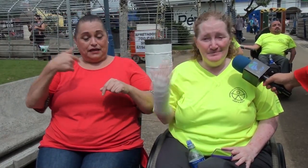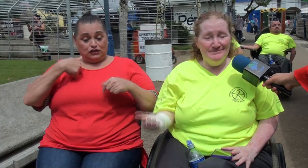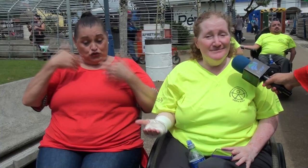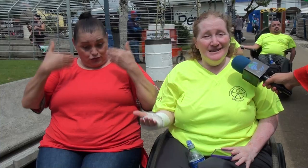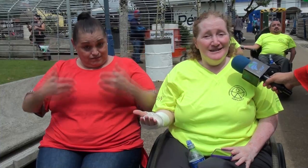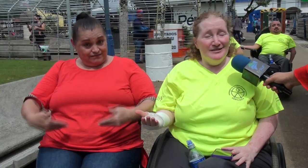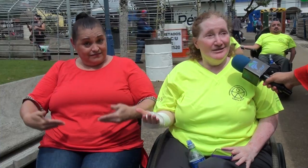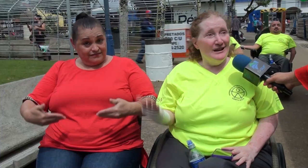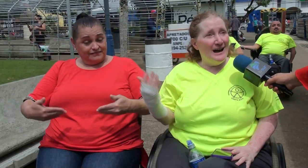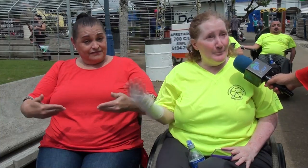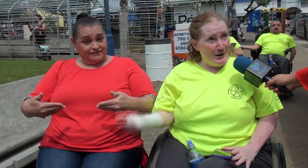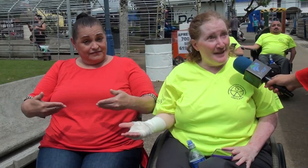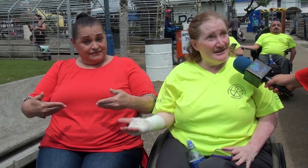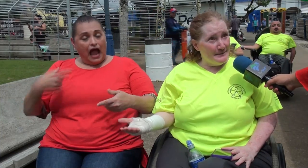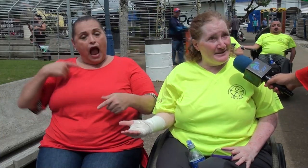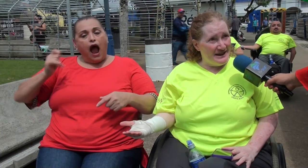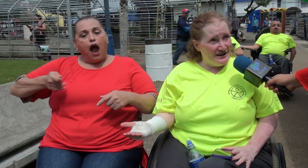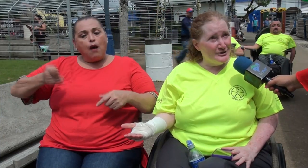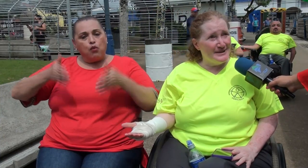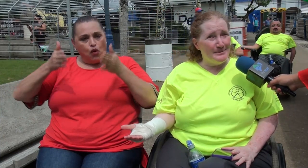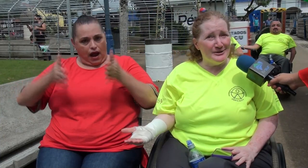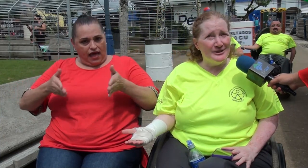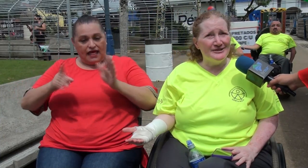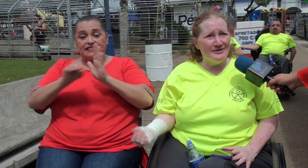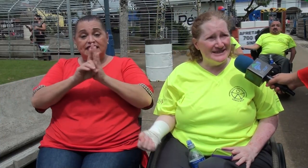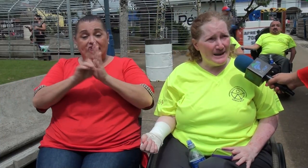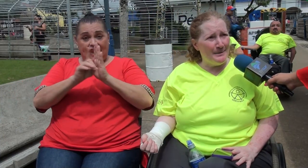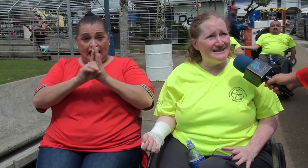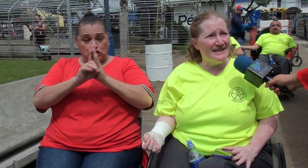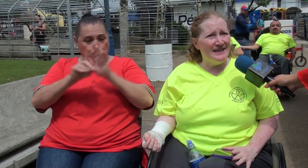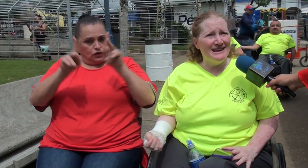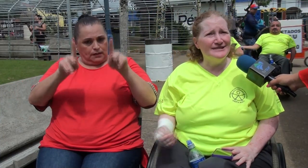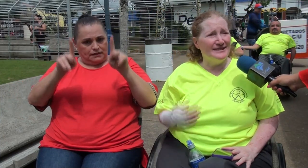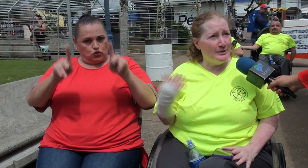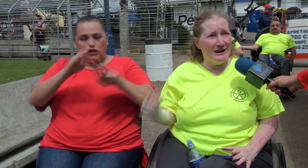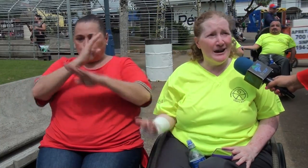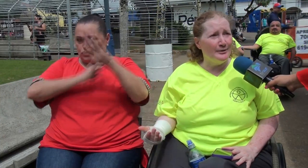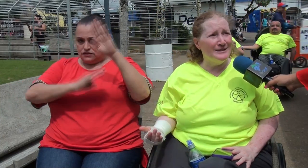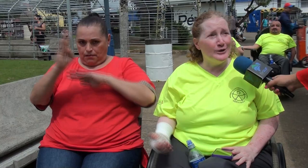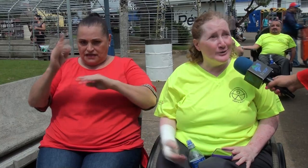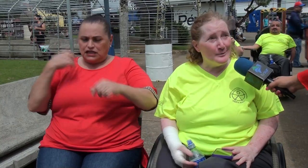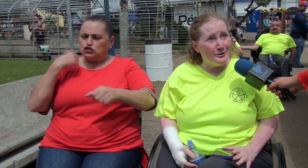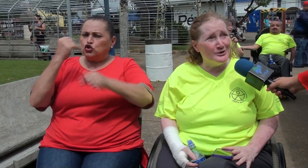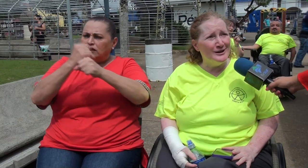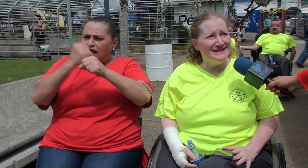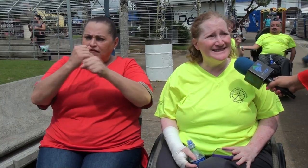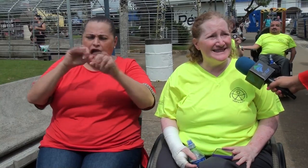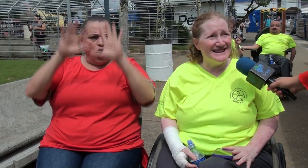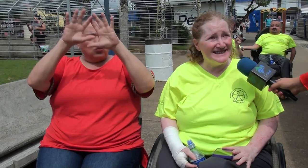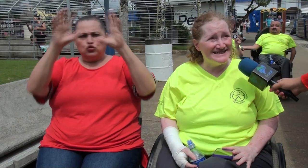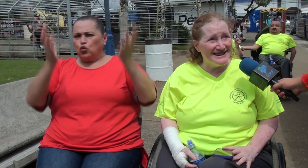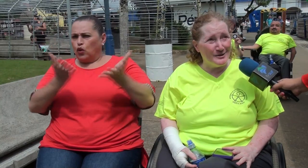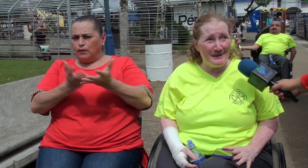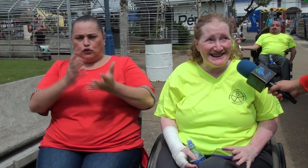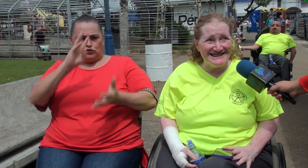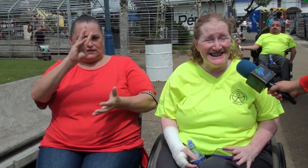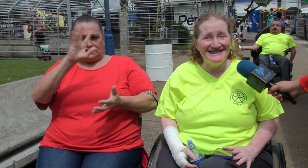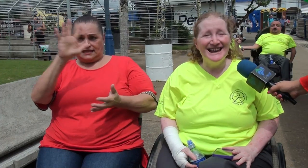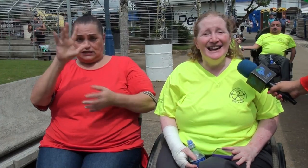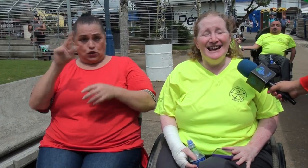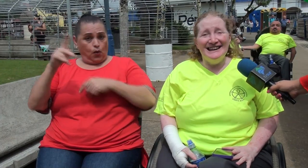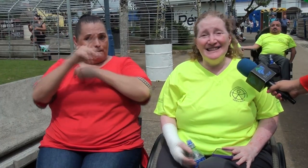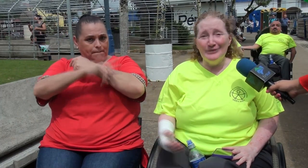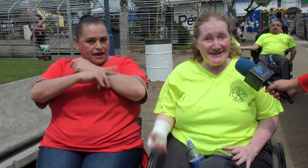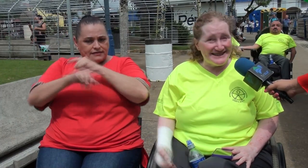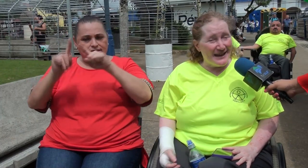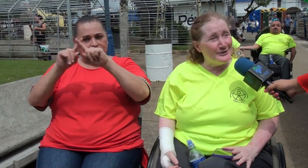abogada de derechos de personas con discapacidades, he trabajado en todo el mundo, en 65 países,